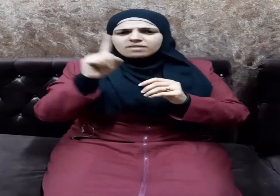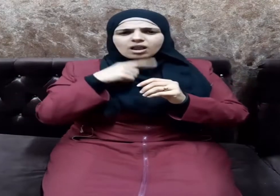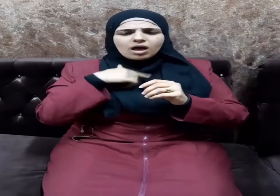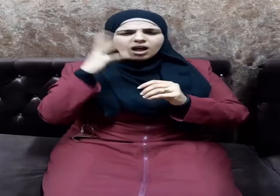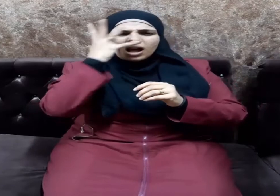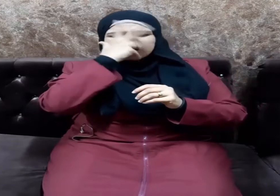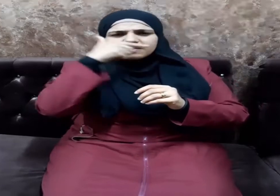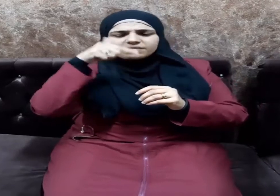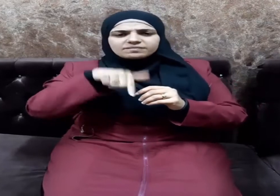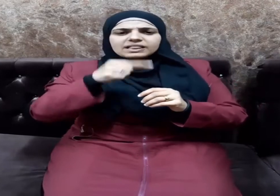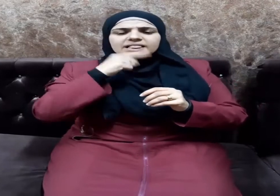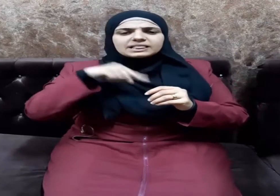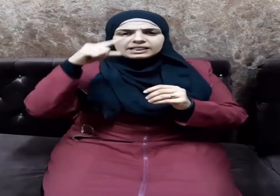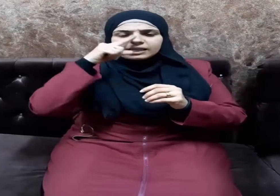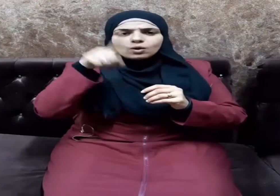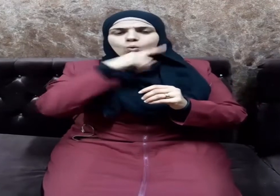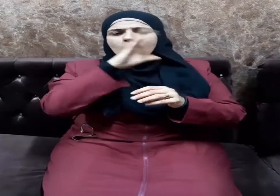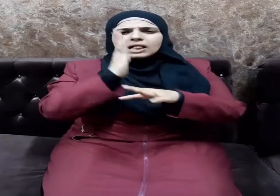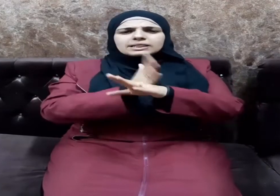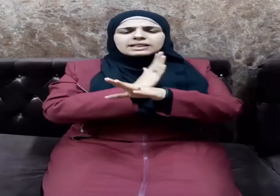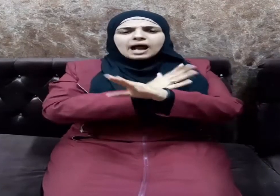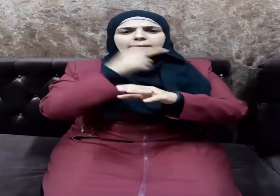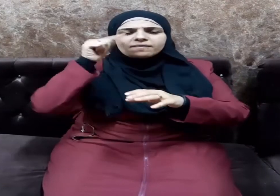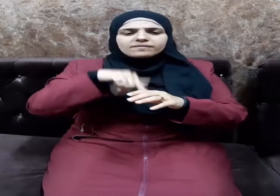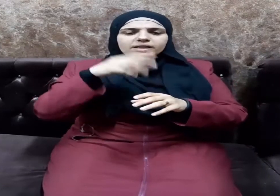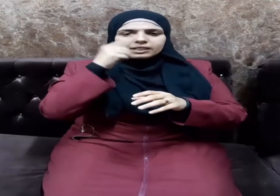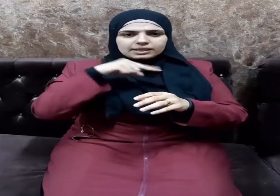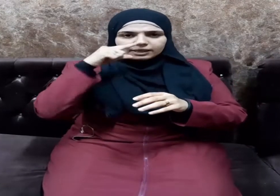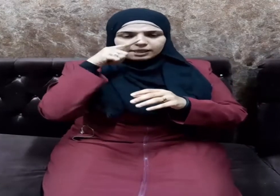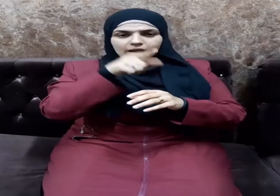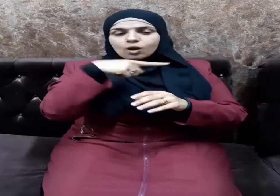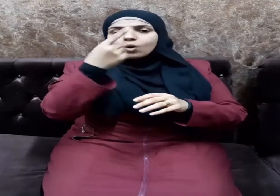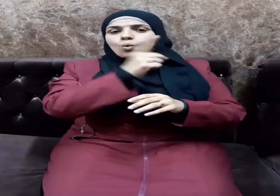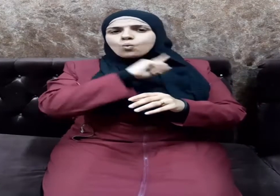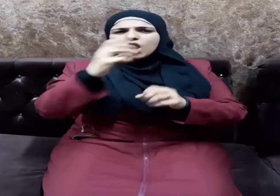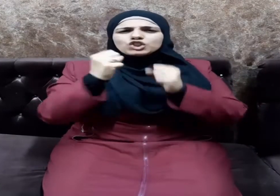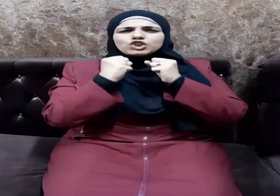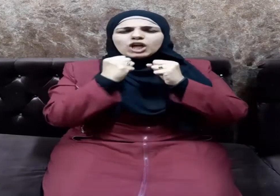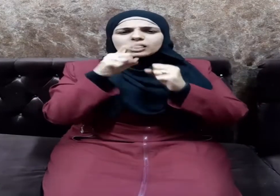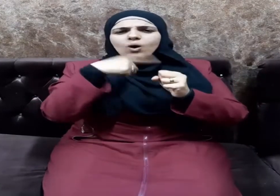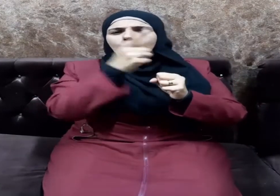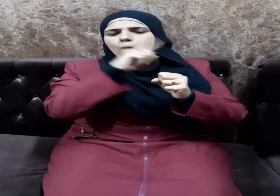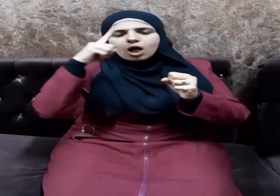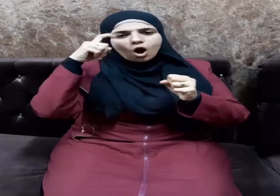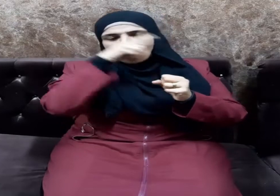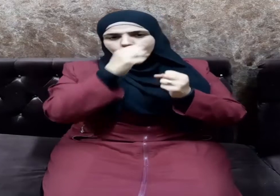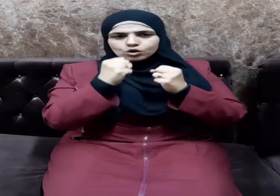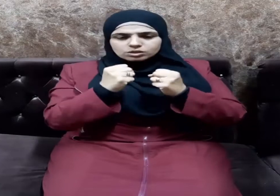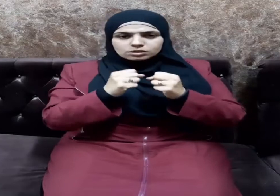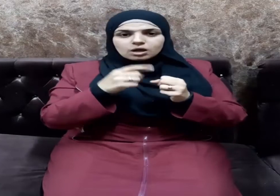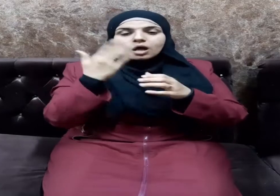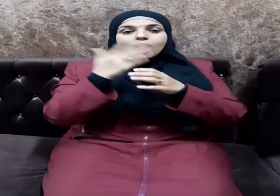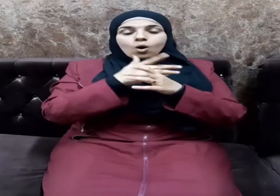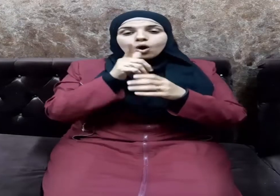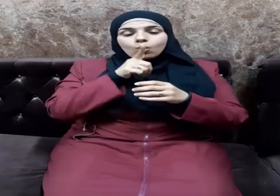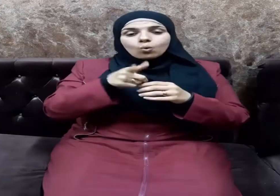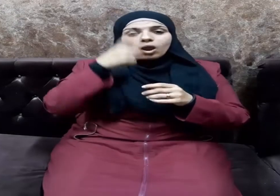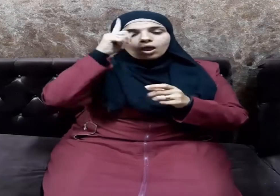الدين ولا مشقة في التكليف ولا شدة ولا عسرة حيث يقول الحق